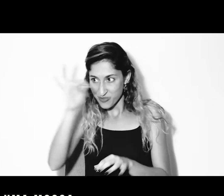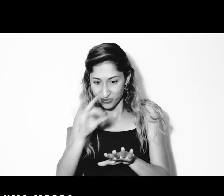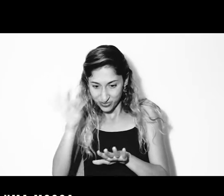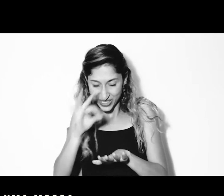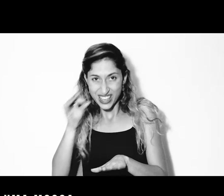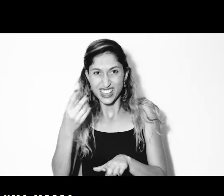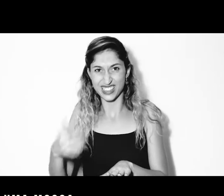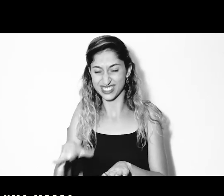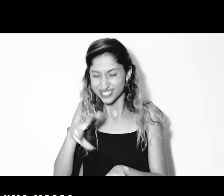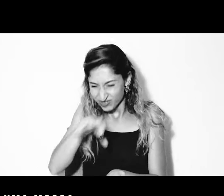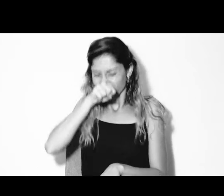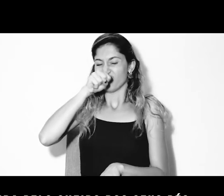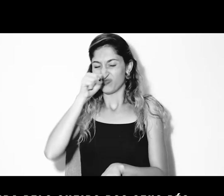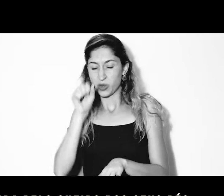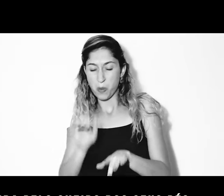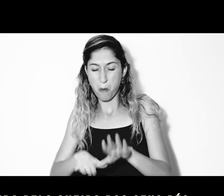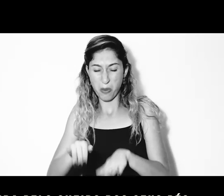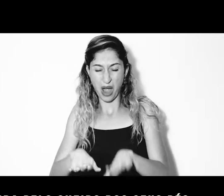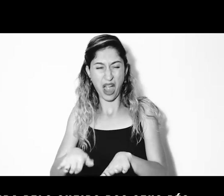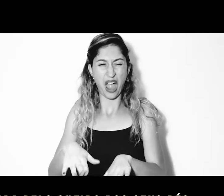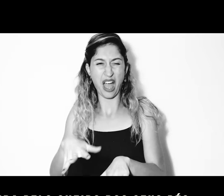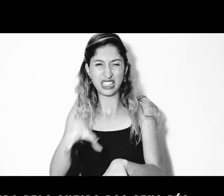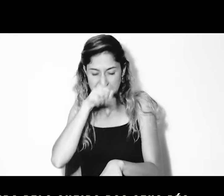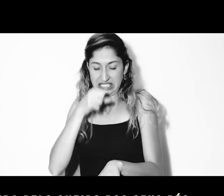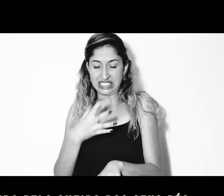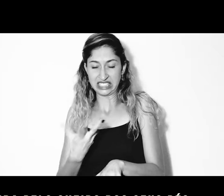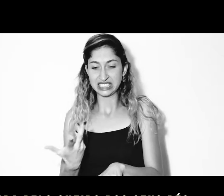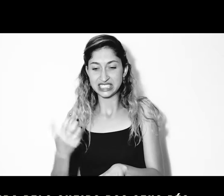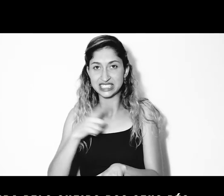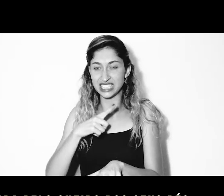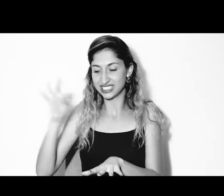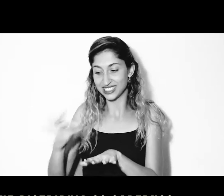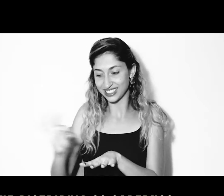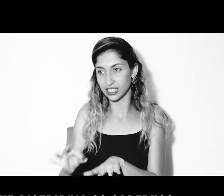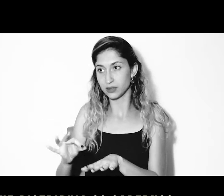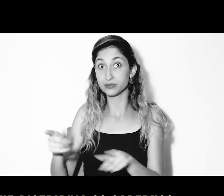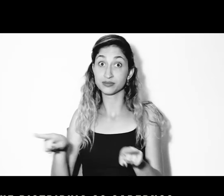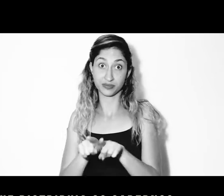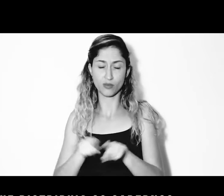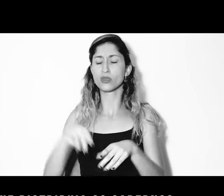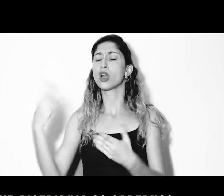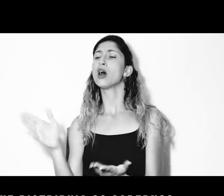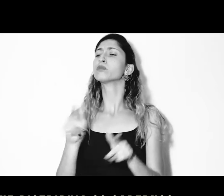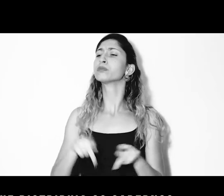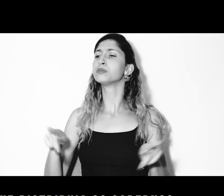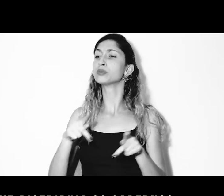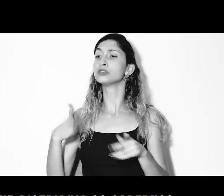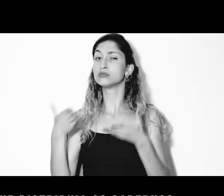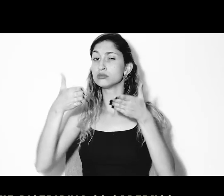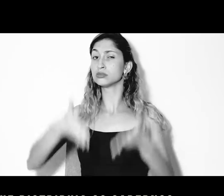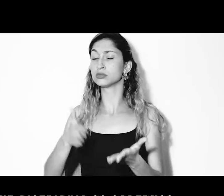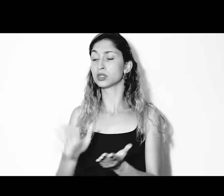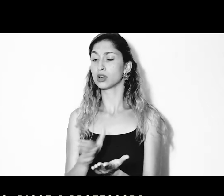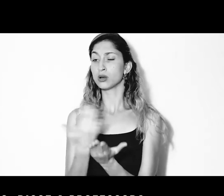Menos uma mosca, que tinha sido atraída pelo cheiro dos seus pés. E a professora, que distribuía